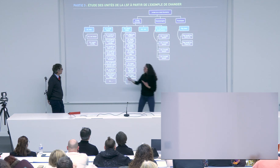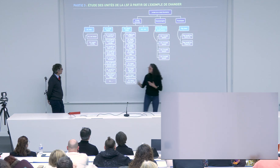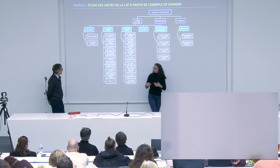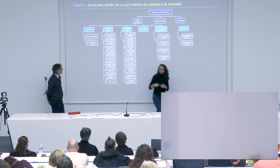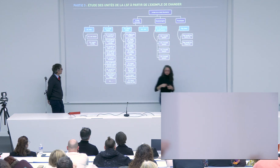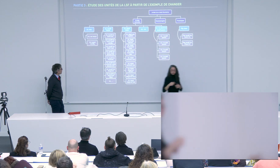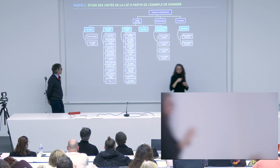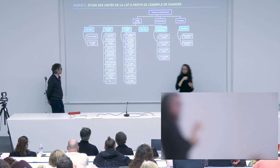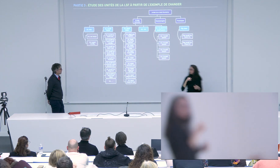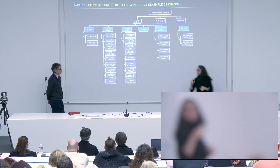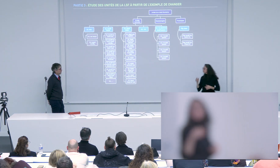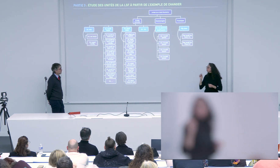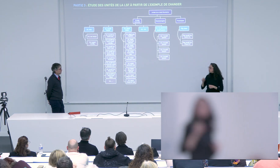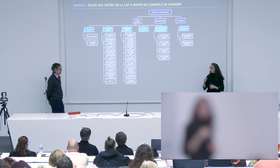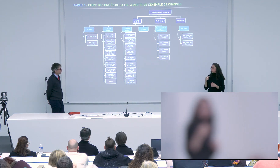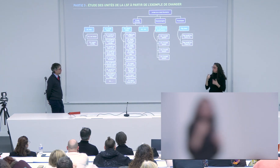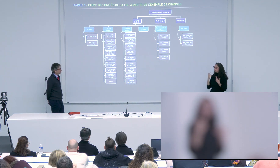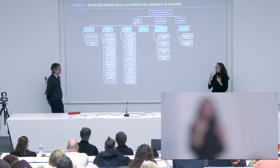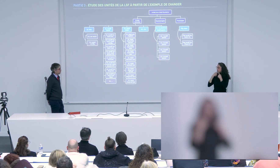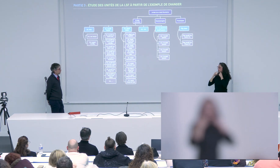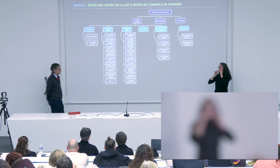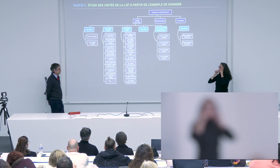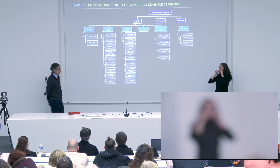c'est deux sous catégories qui sont assez proches